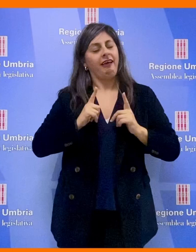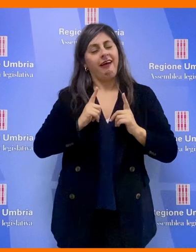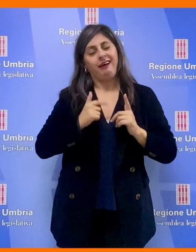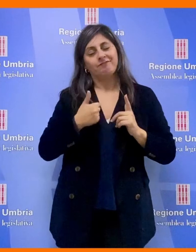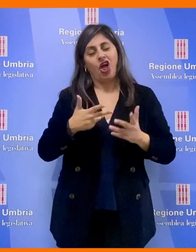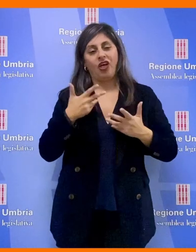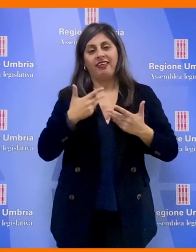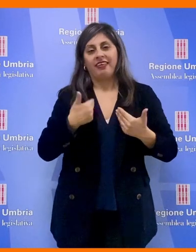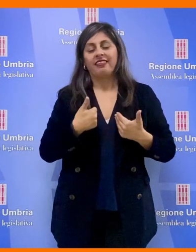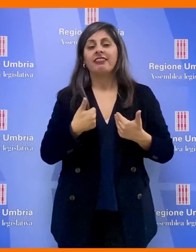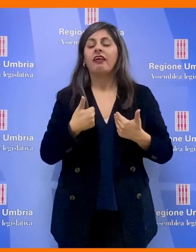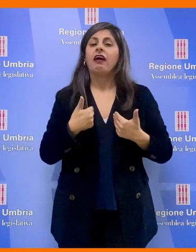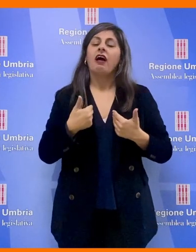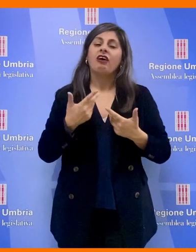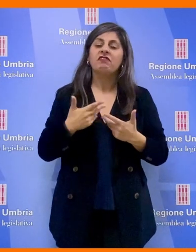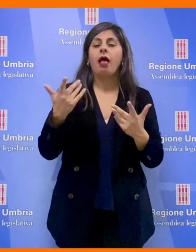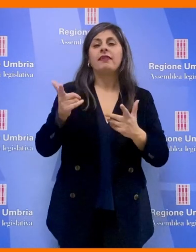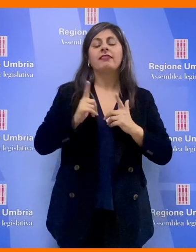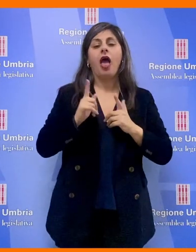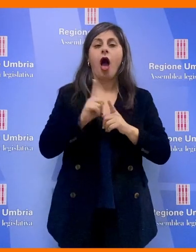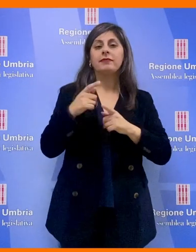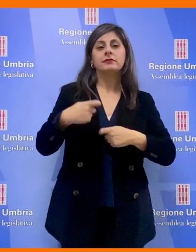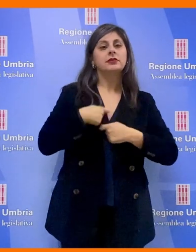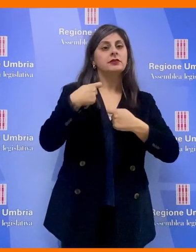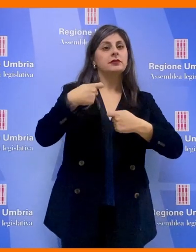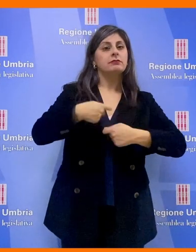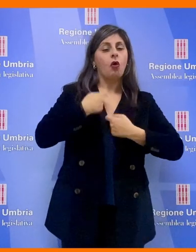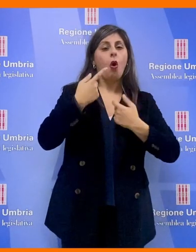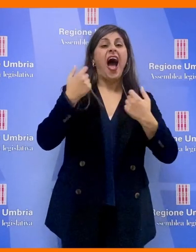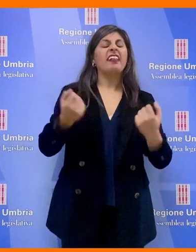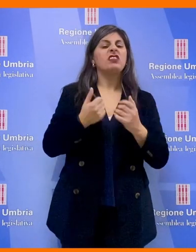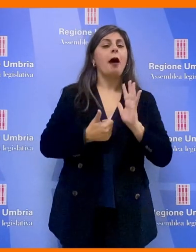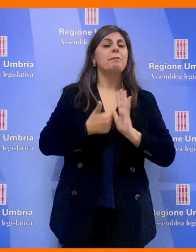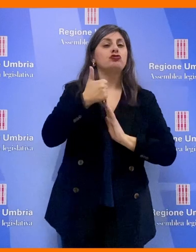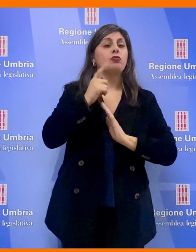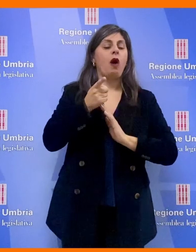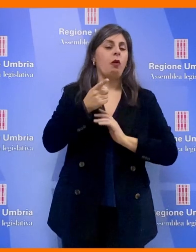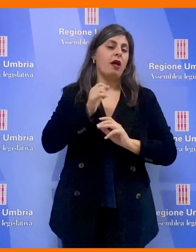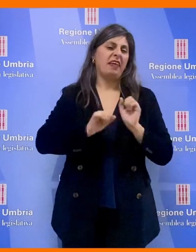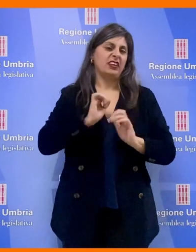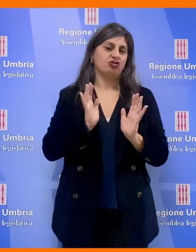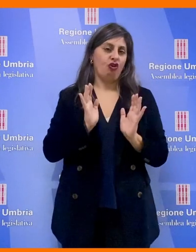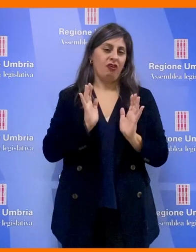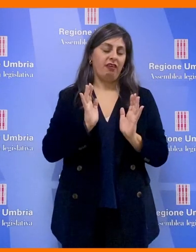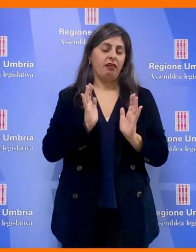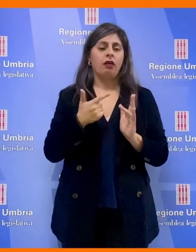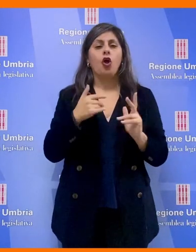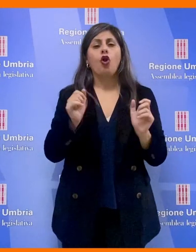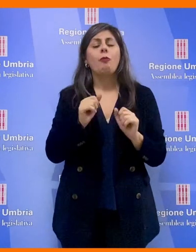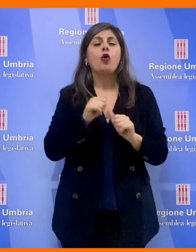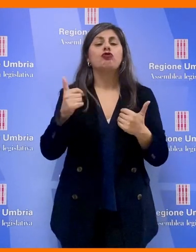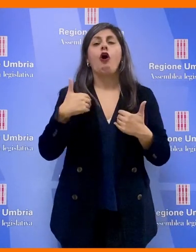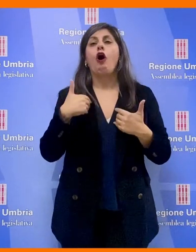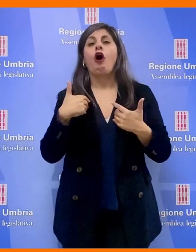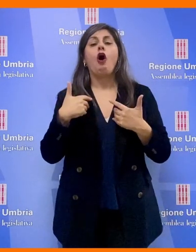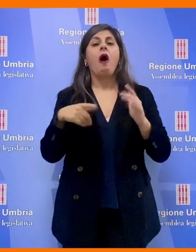piacere, ha ridato impulso a quella che secondo me è l'attività principale, la prevenzione. Non possiamo soltanto agire